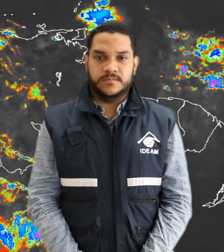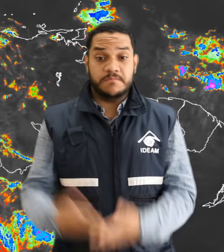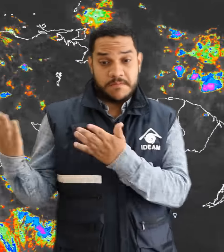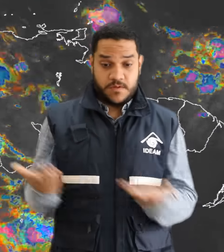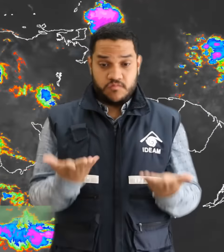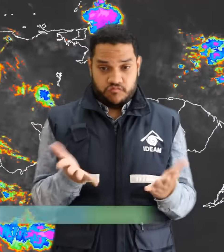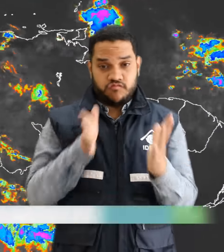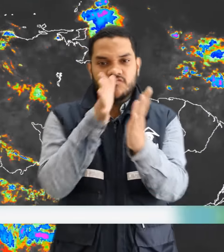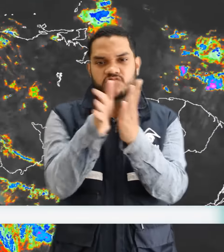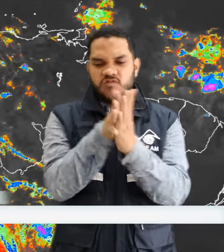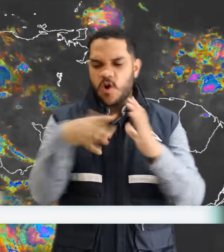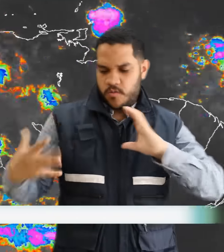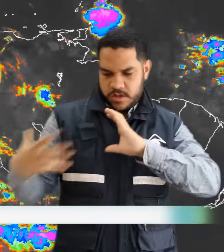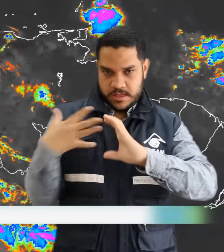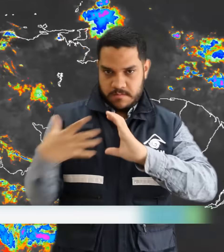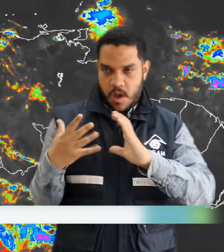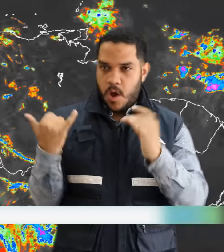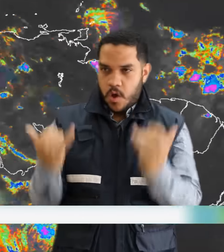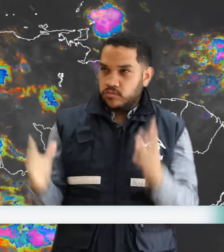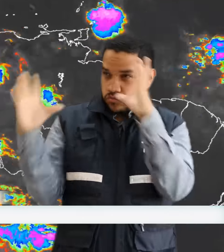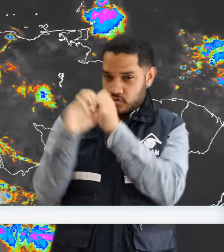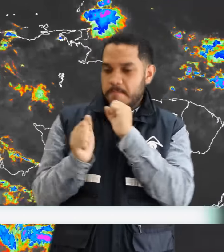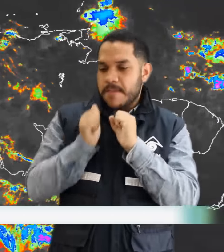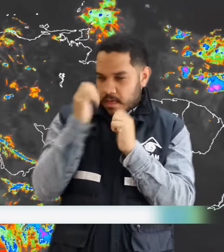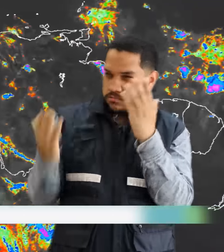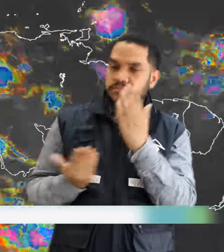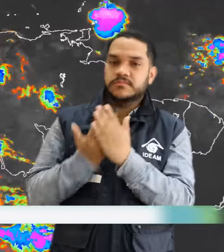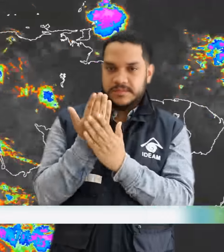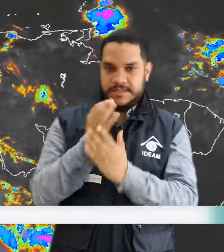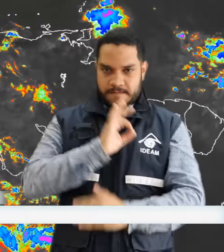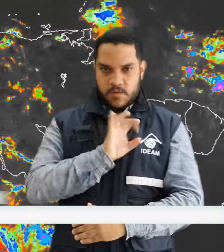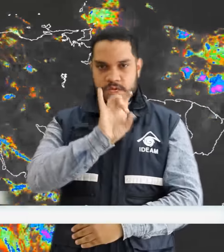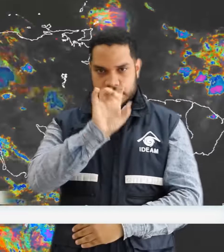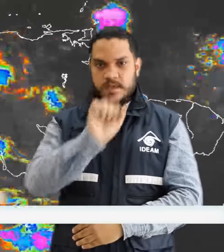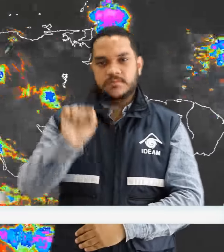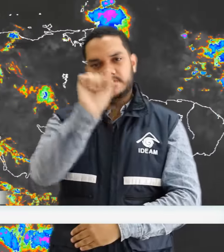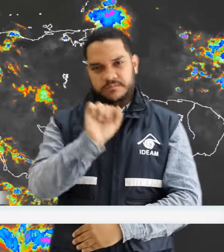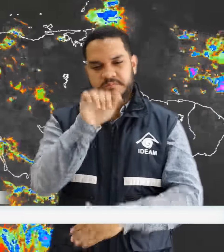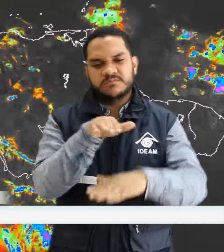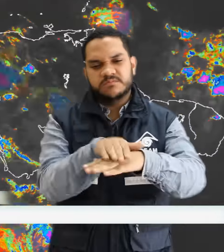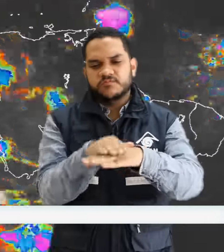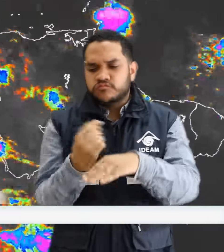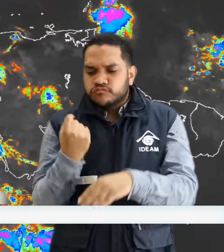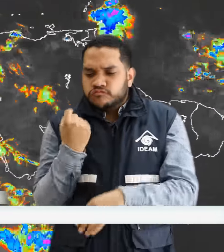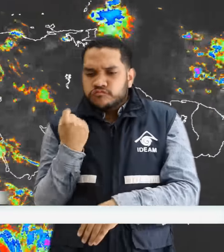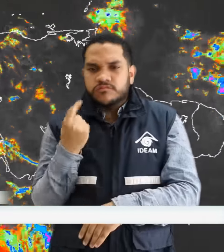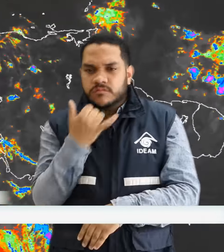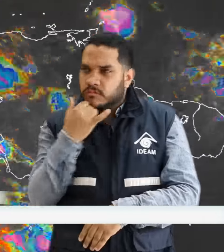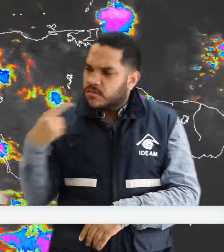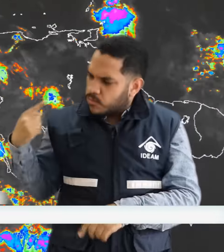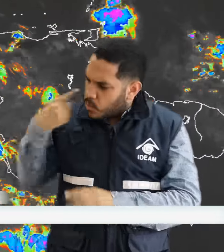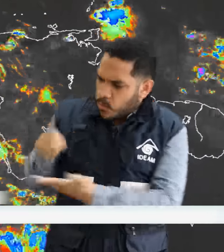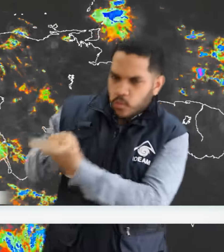Bienvenidos al pronóstico del estado del tiempo para la noche de madrugada de mañana sábado 15 de agosto. Durante las últimas horas abundante nubosidad en